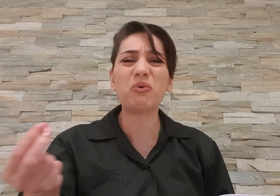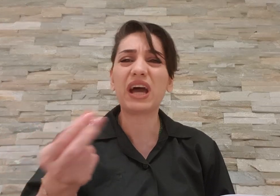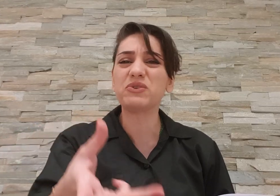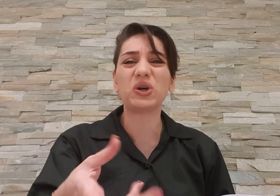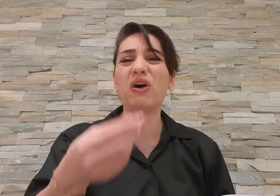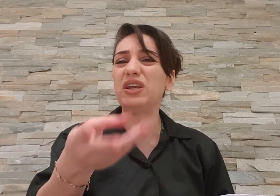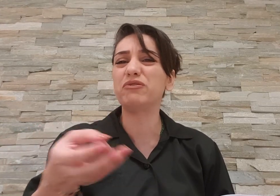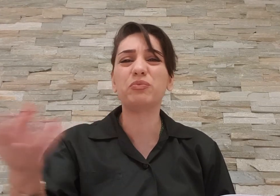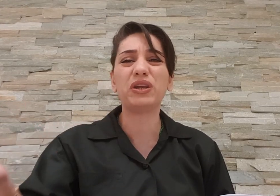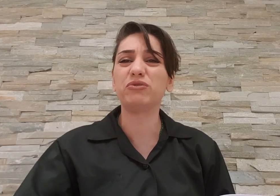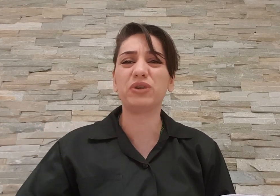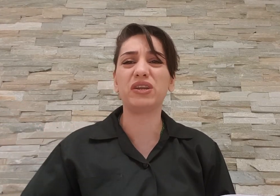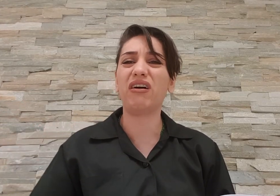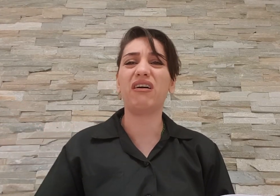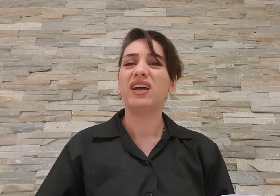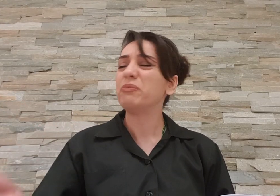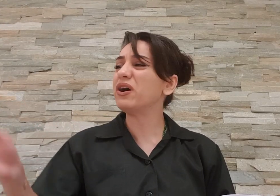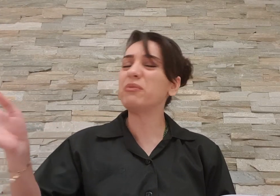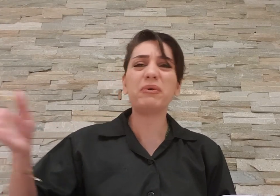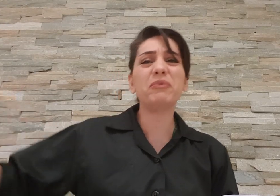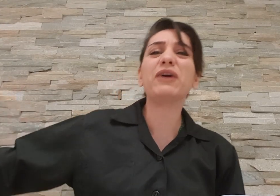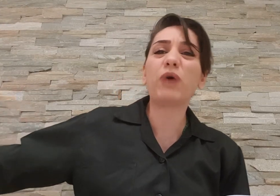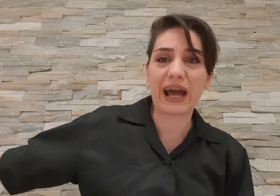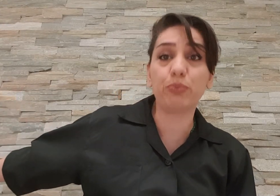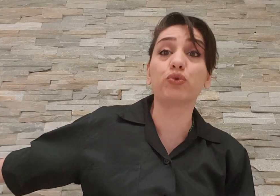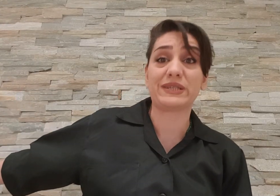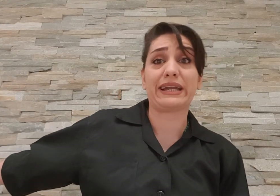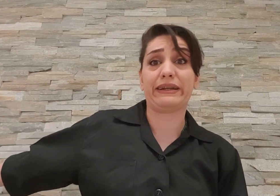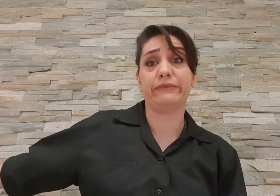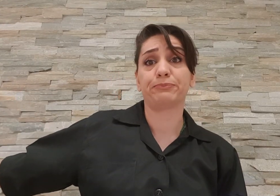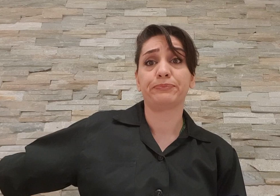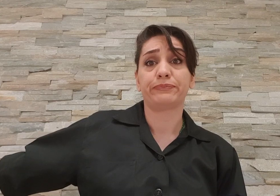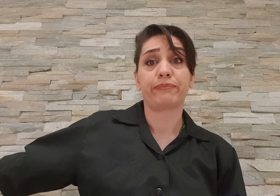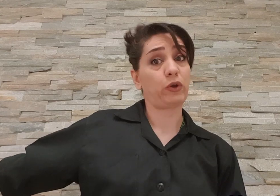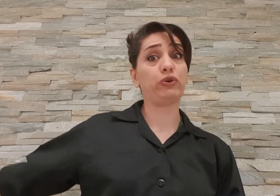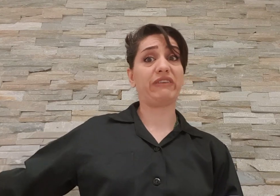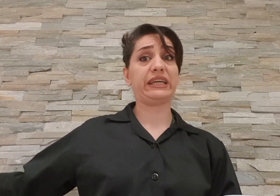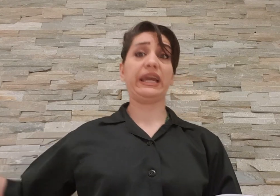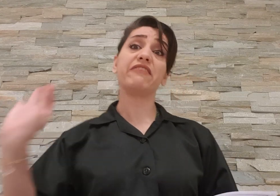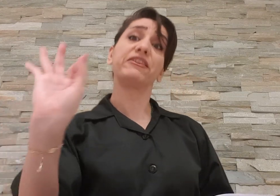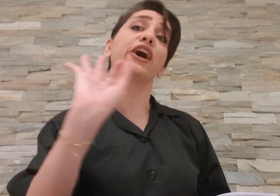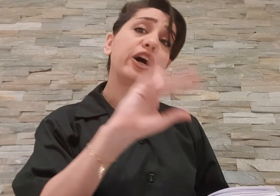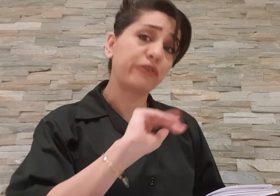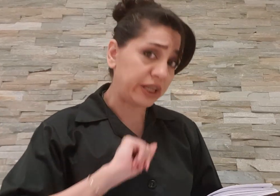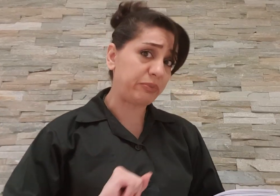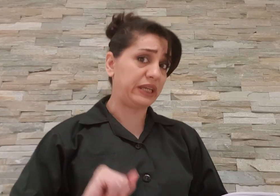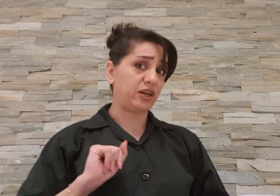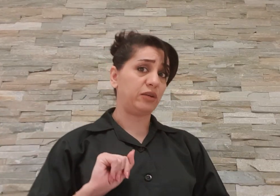هنر بشه های حالی بود بالی بود و اینا میخوام ببینم و اقعا بوخ بزنن خدا وکلی افتخار کنید به ایرانی